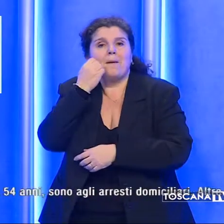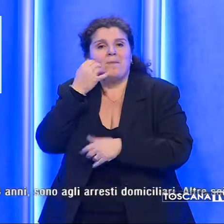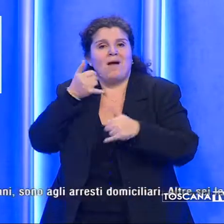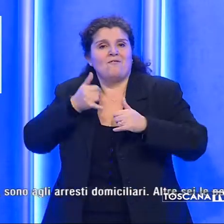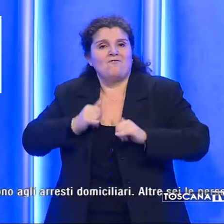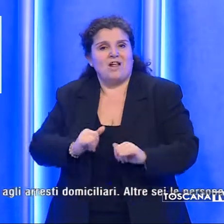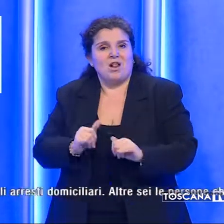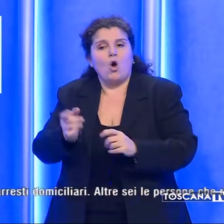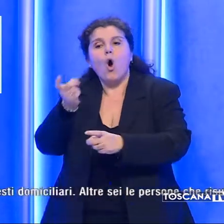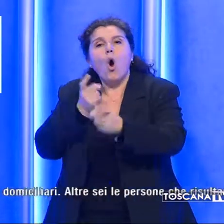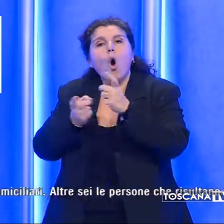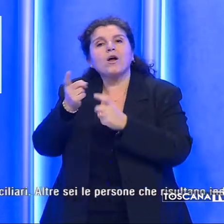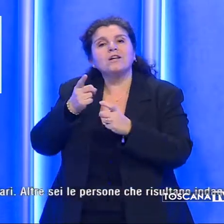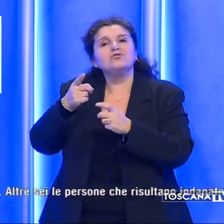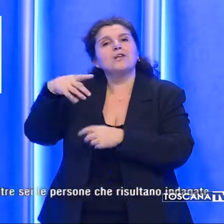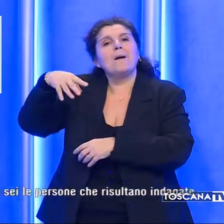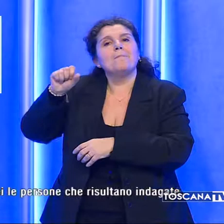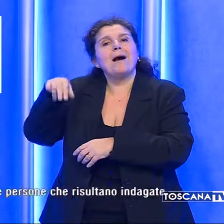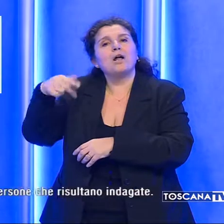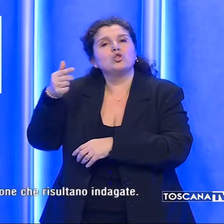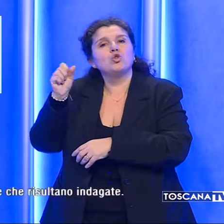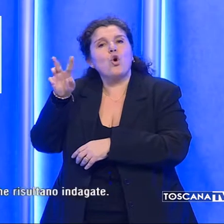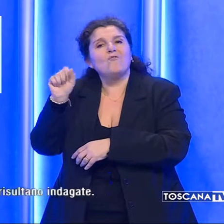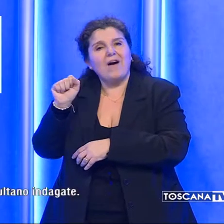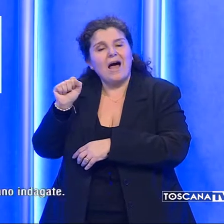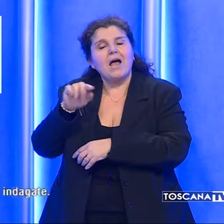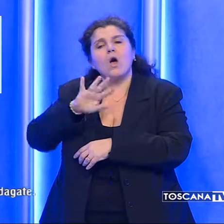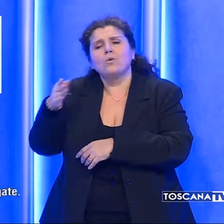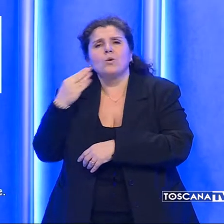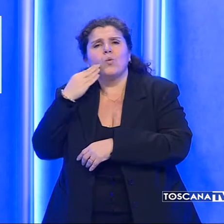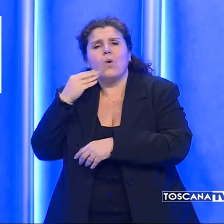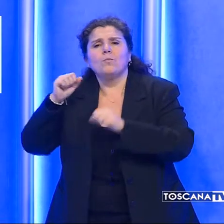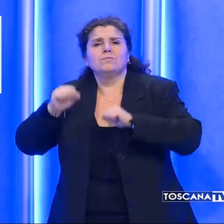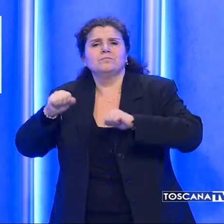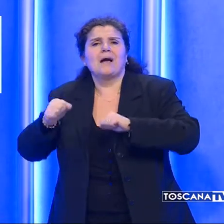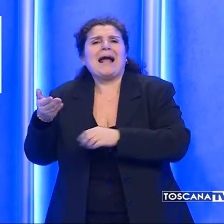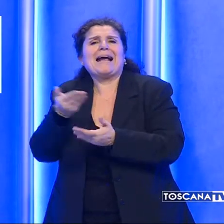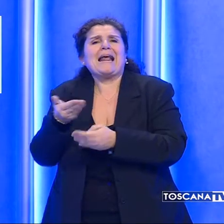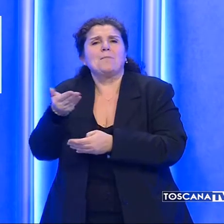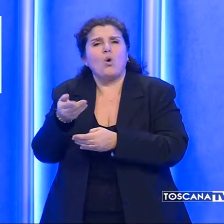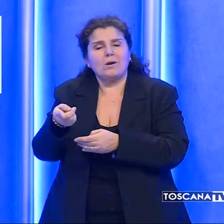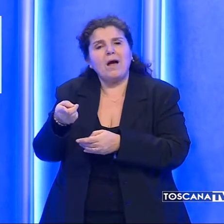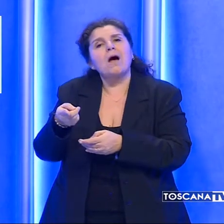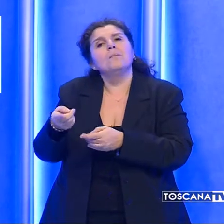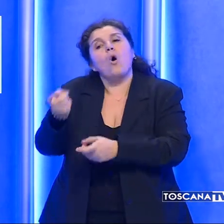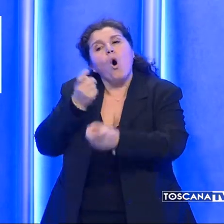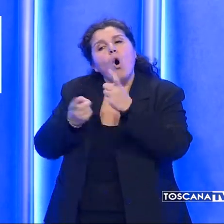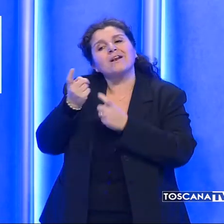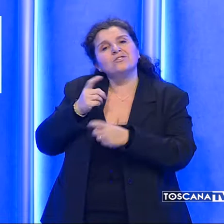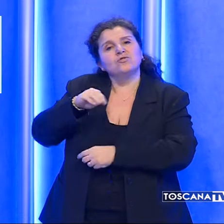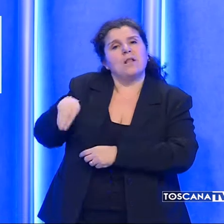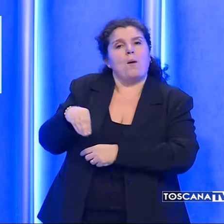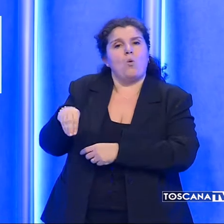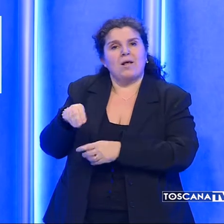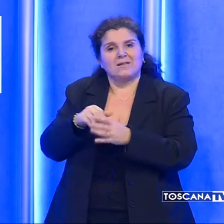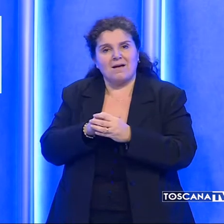figlio di origine mantovana e un uomo residente nella provincia di Cremona, ma di origini napoletane.